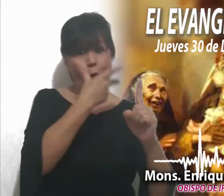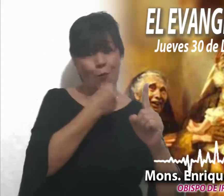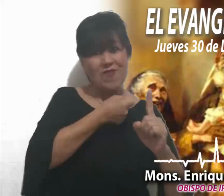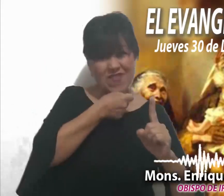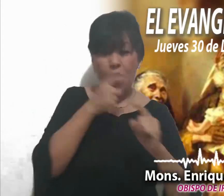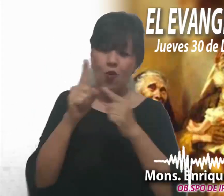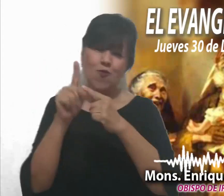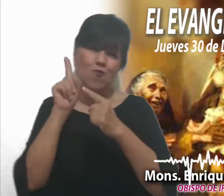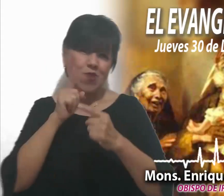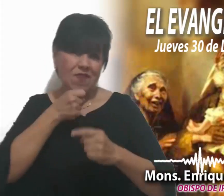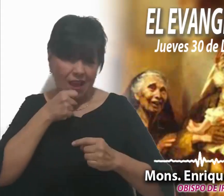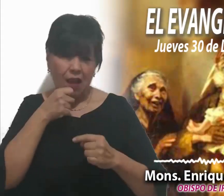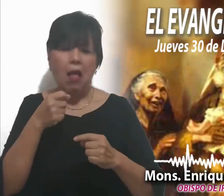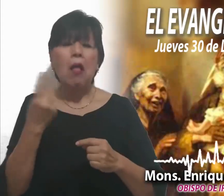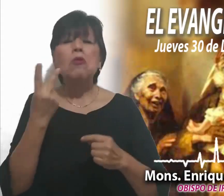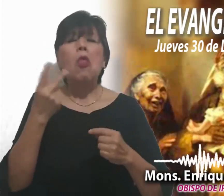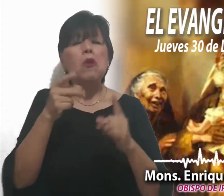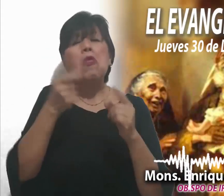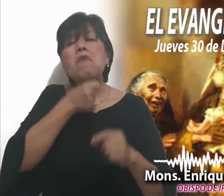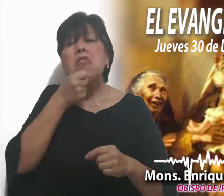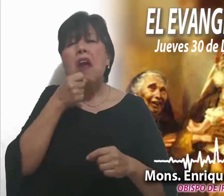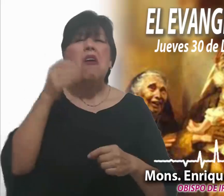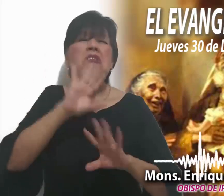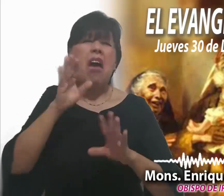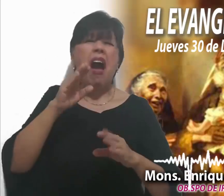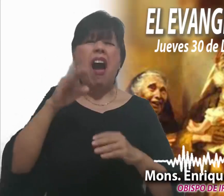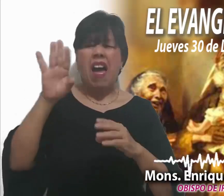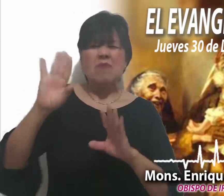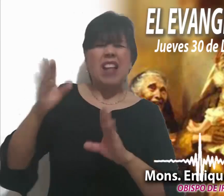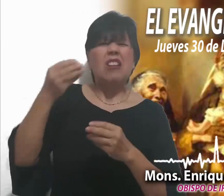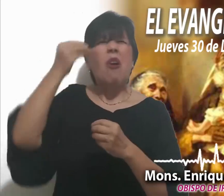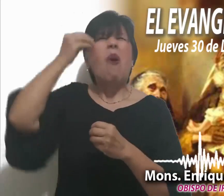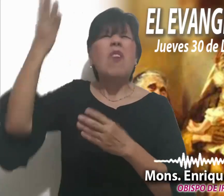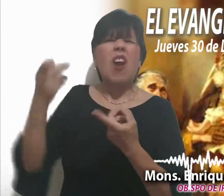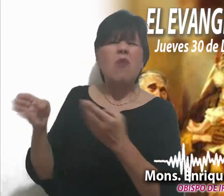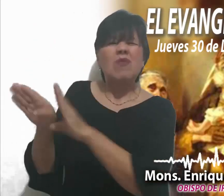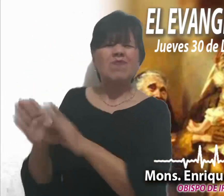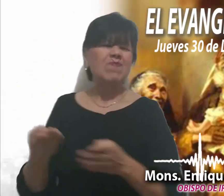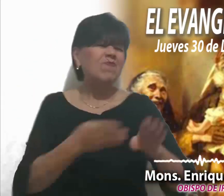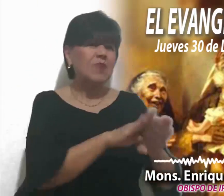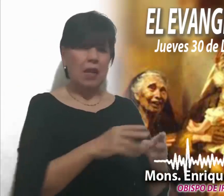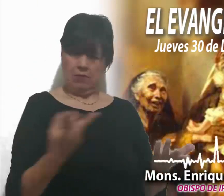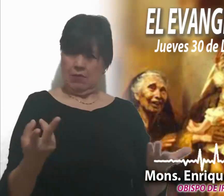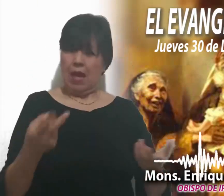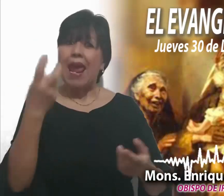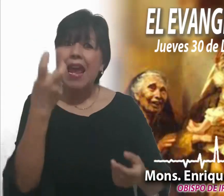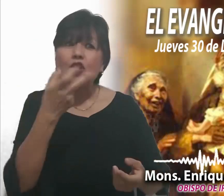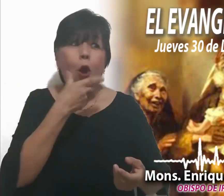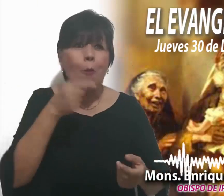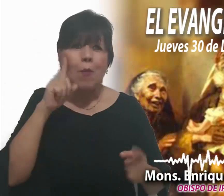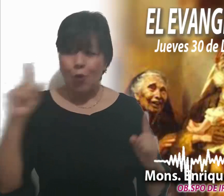Aparentemente olvidados y despreciados, no tenidos en cuenta. Hombre y mujer que nos lanzan a la universalidad.